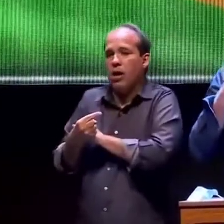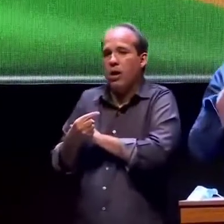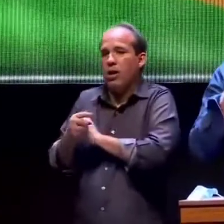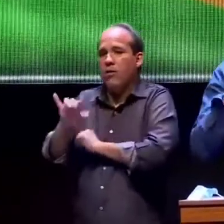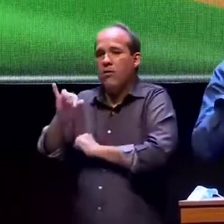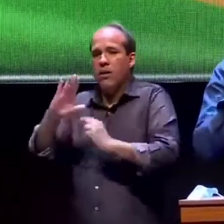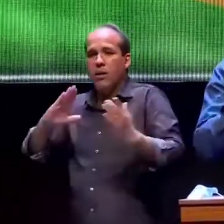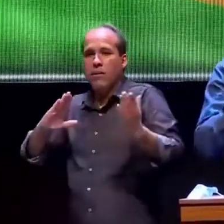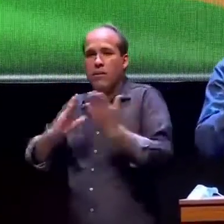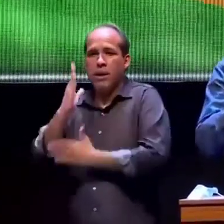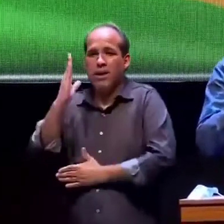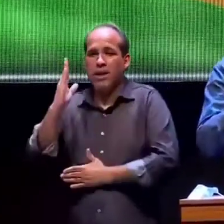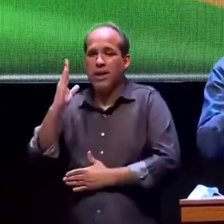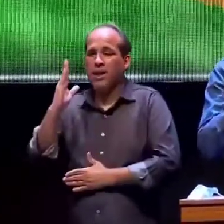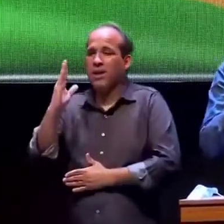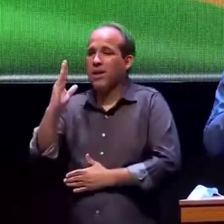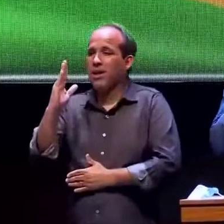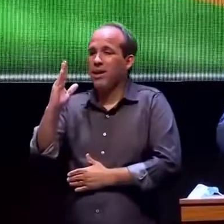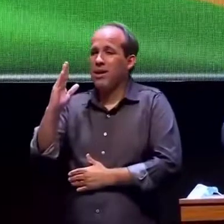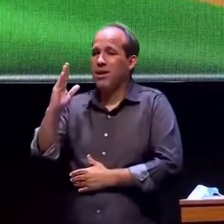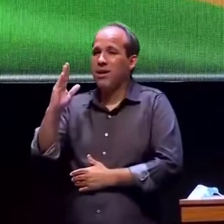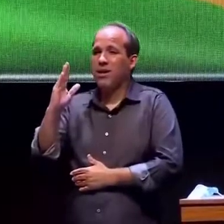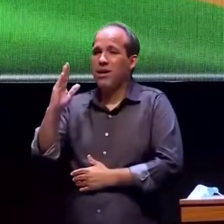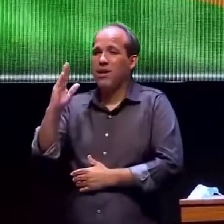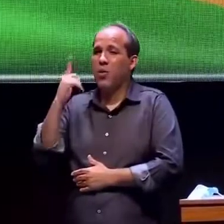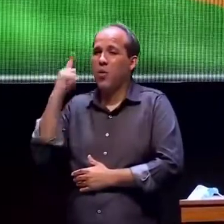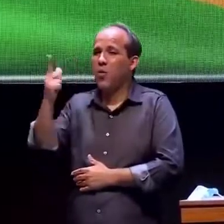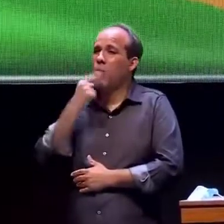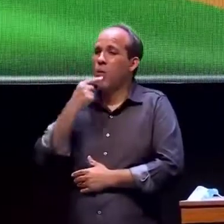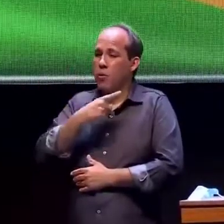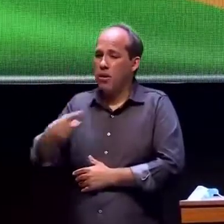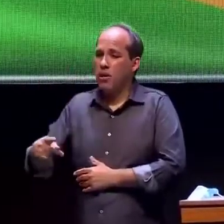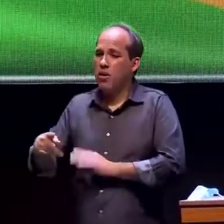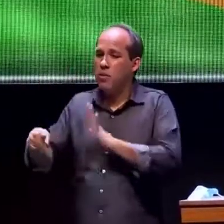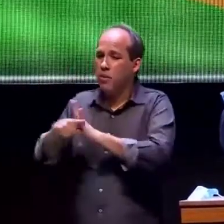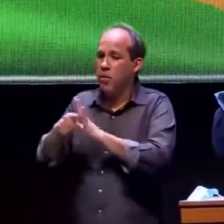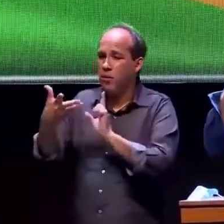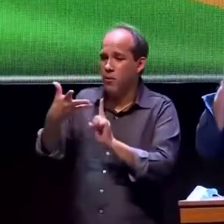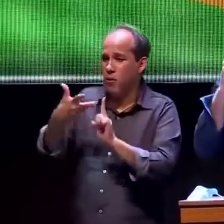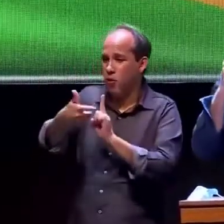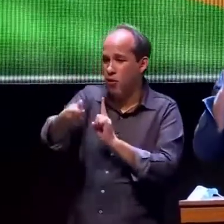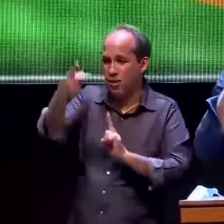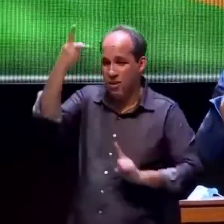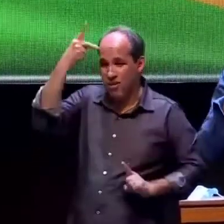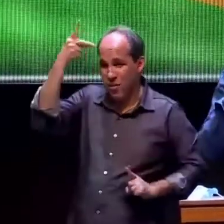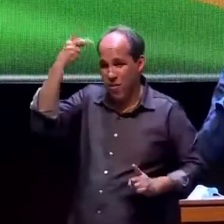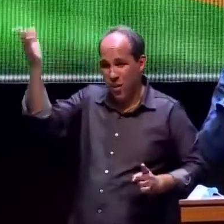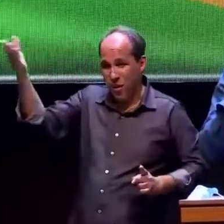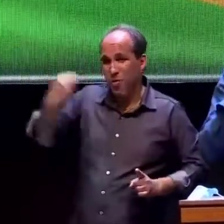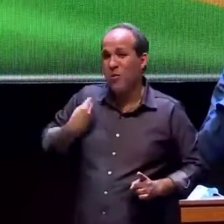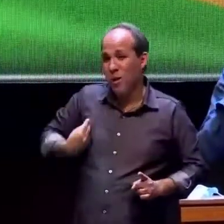vai reassumir um cara do foro de São Paulo olha a nova constituinte do Chile